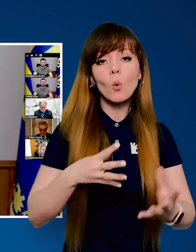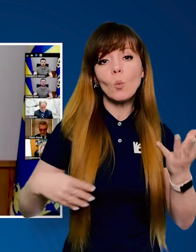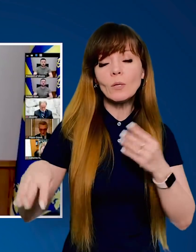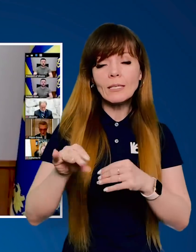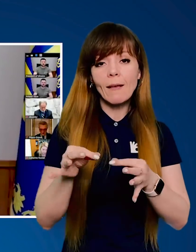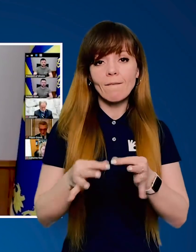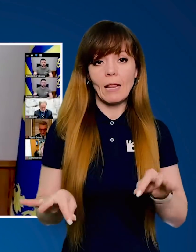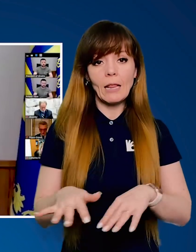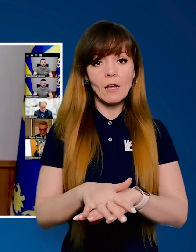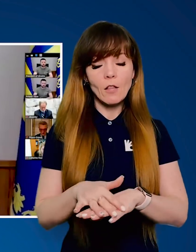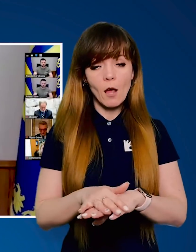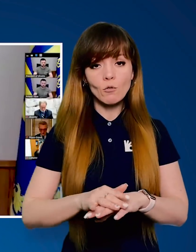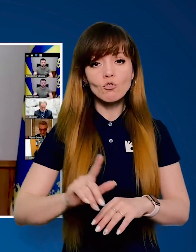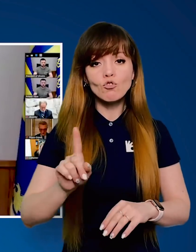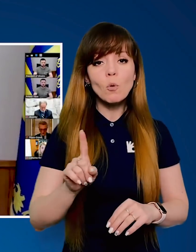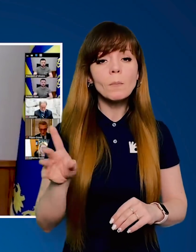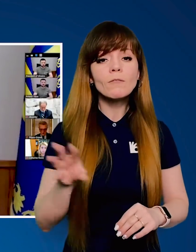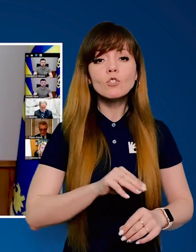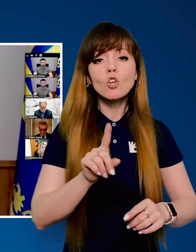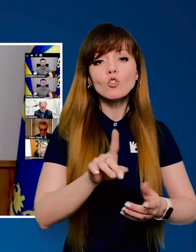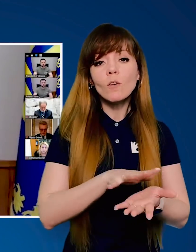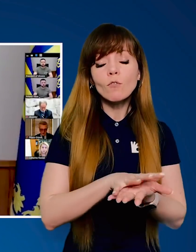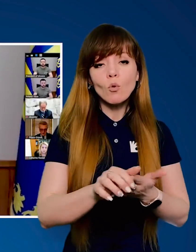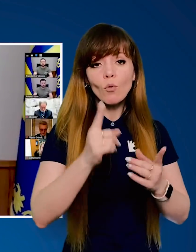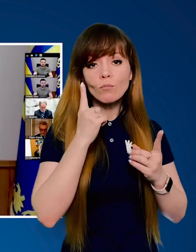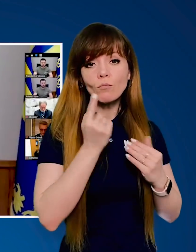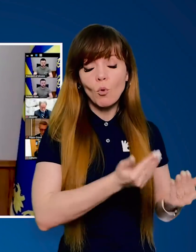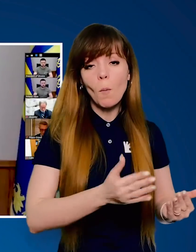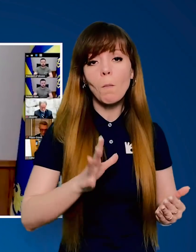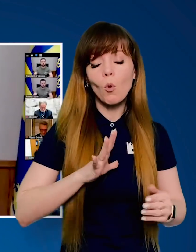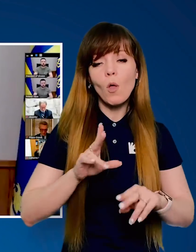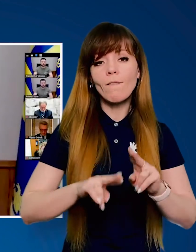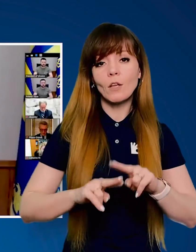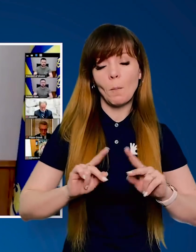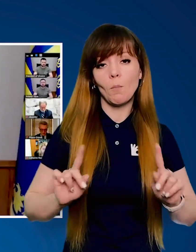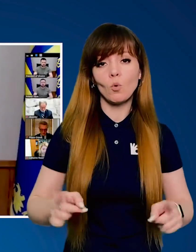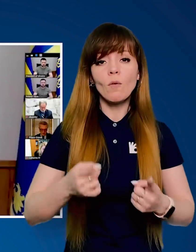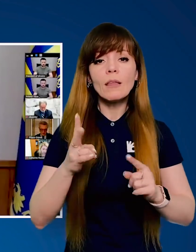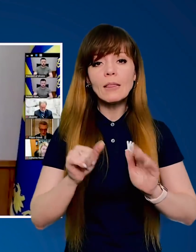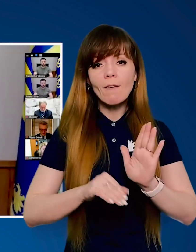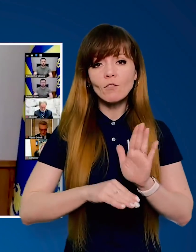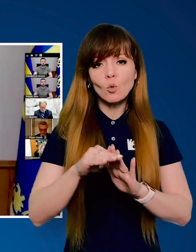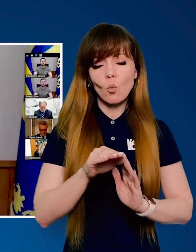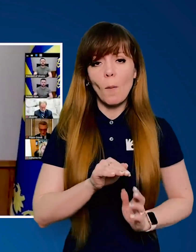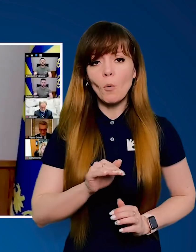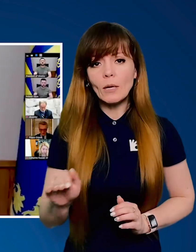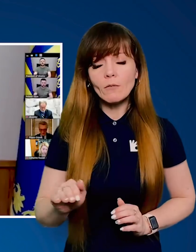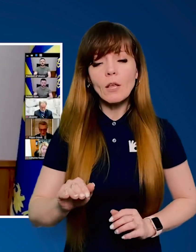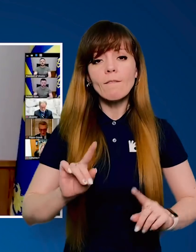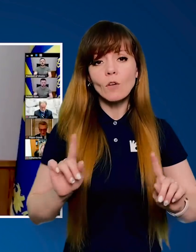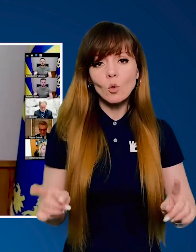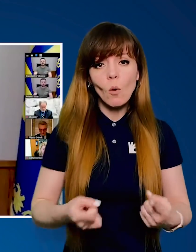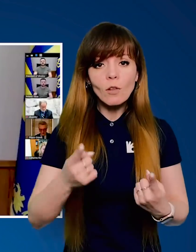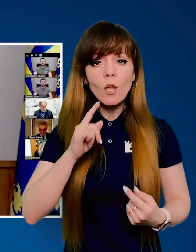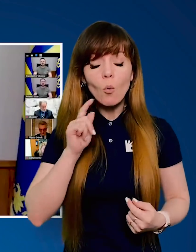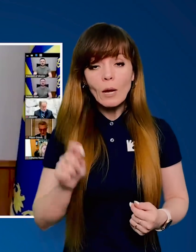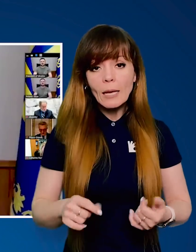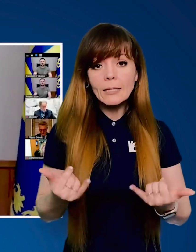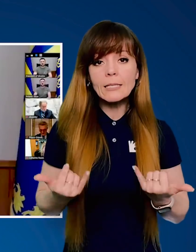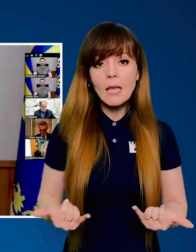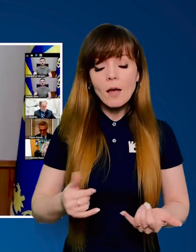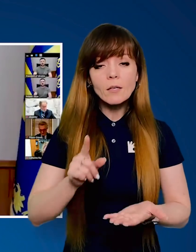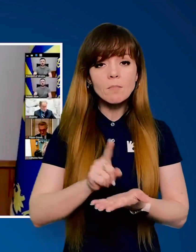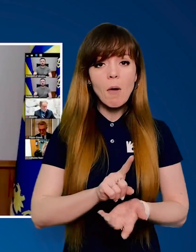усіх вільних народів. І щоб все зруйноване війною було відбудовано на високому рівні. Відновлення